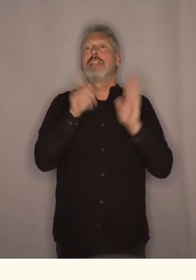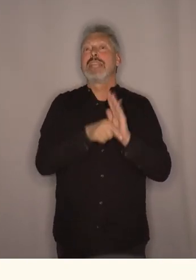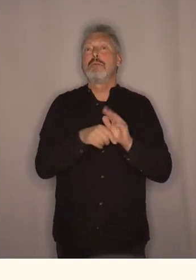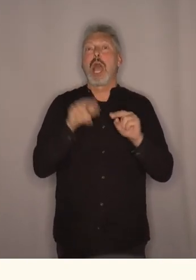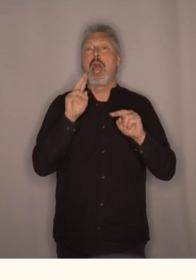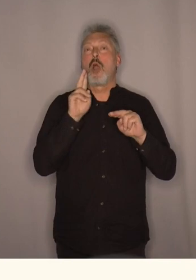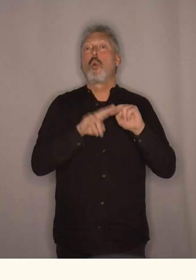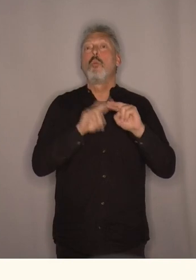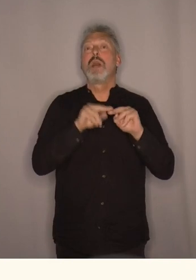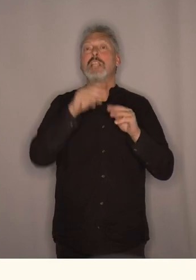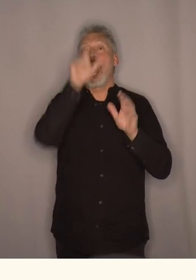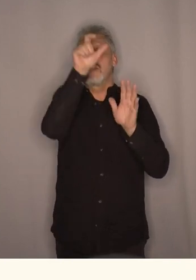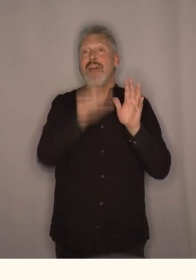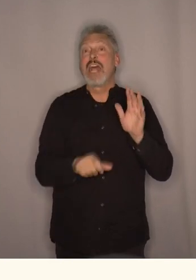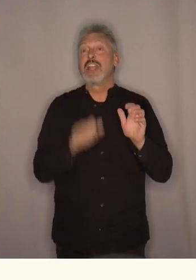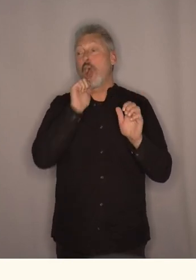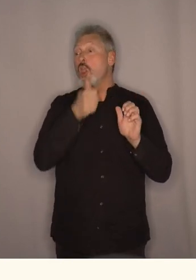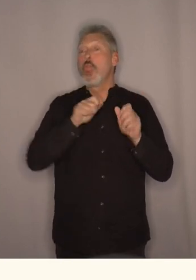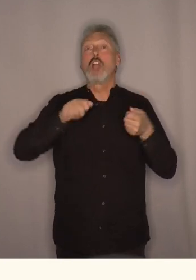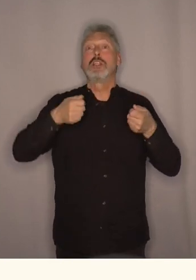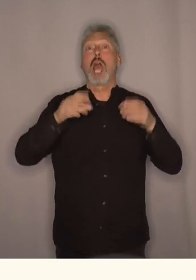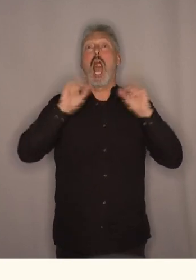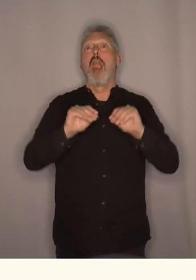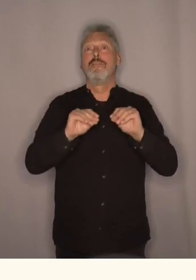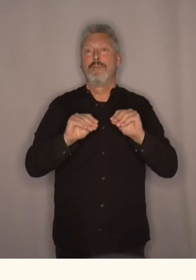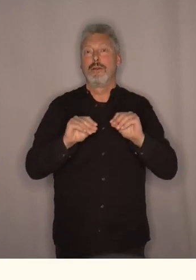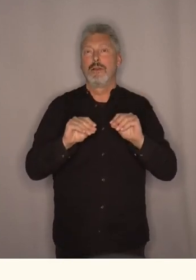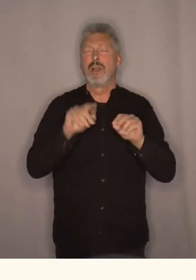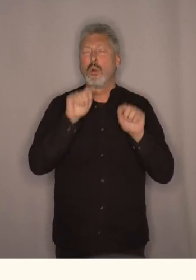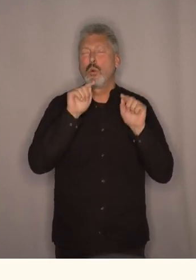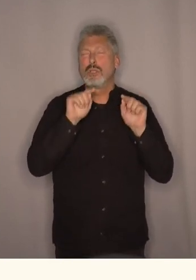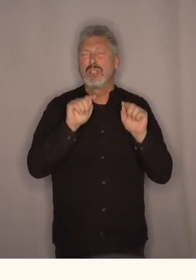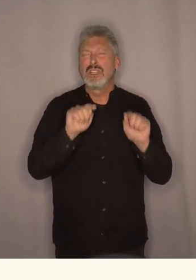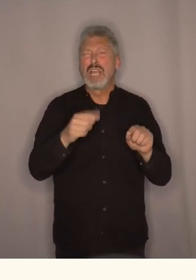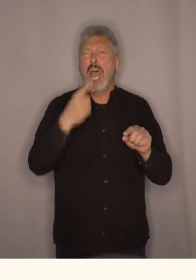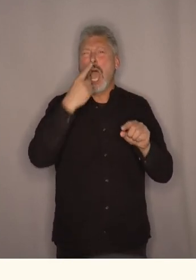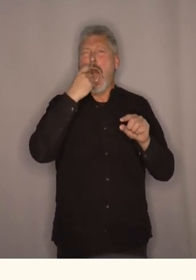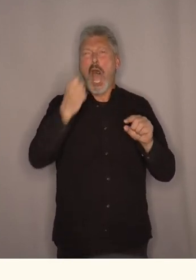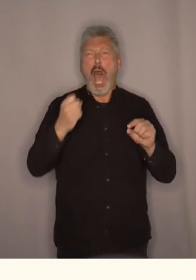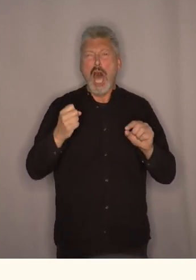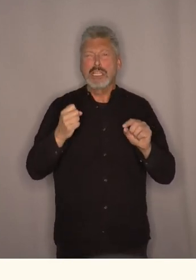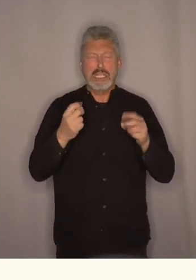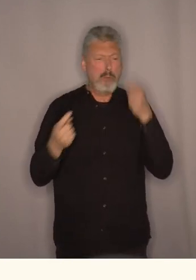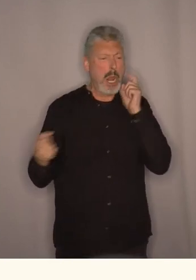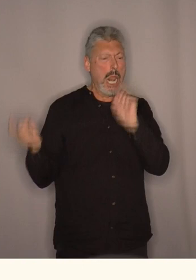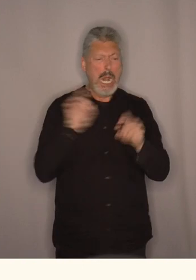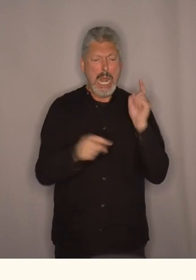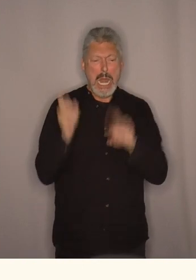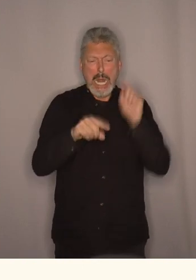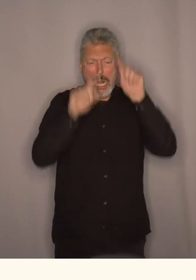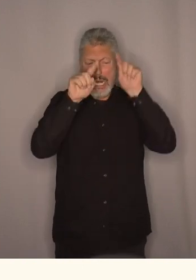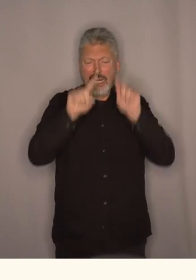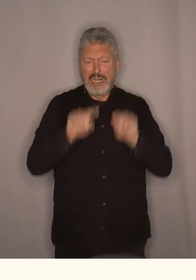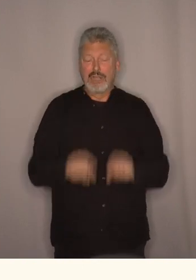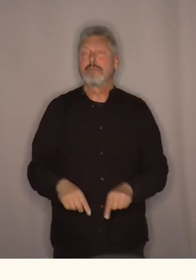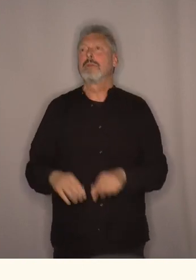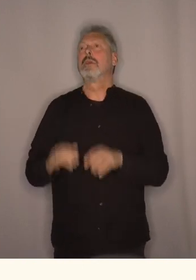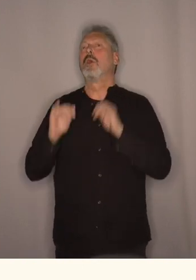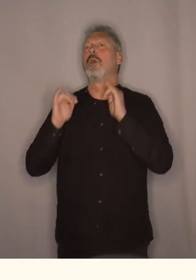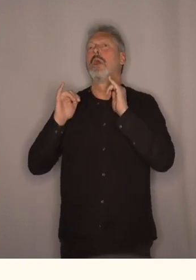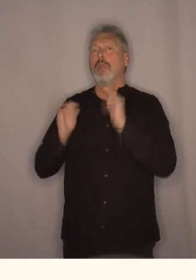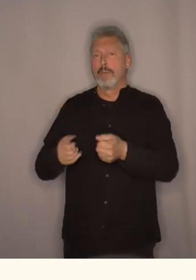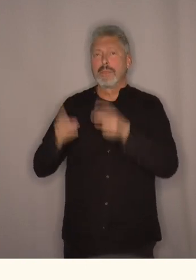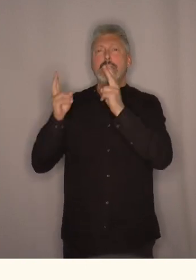kommentarfelt og det hate som boblet over i kommentarfeltene det er det samme hate